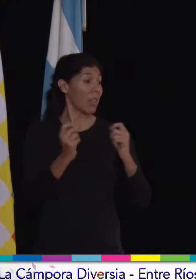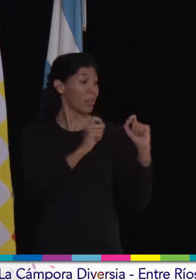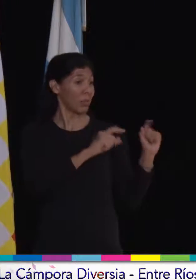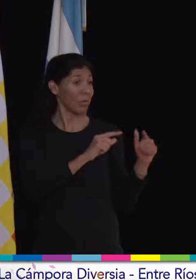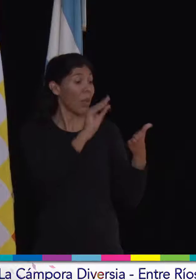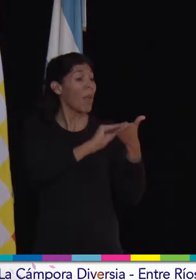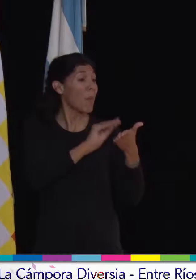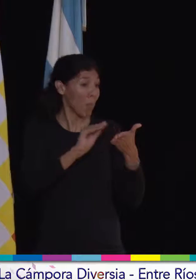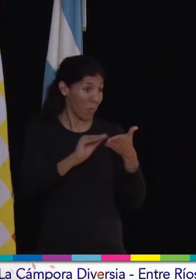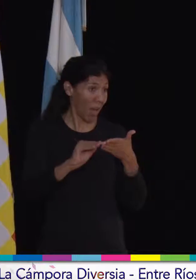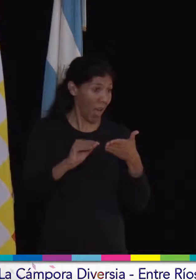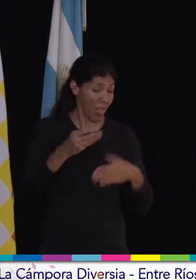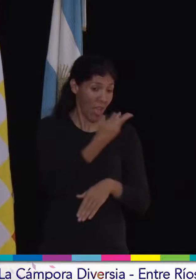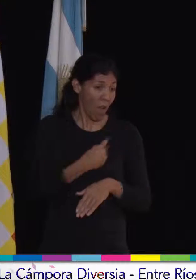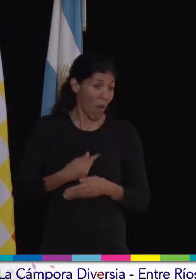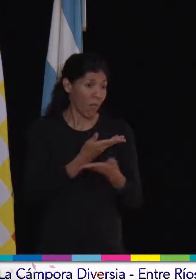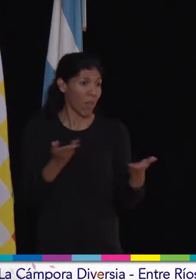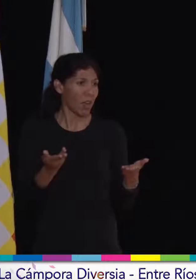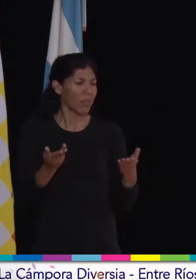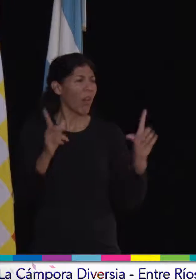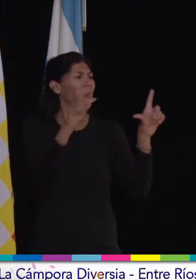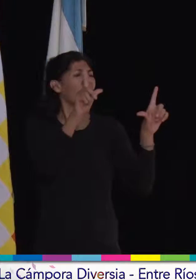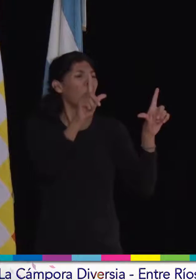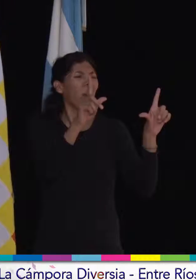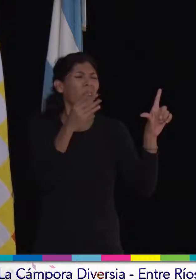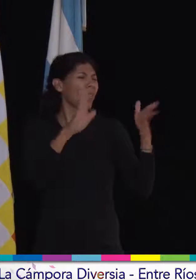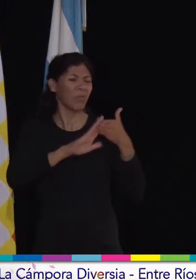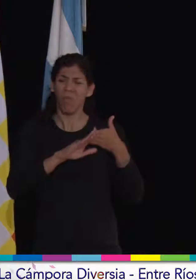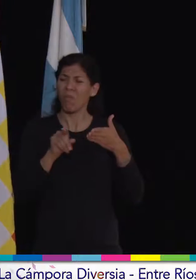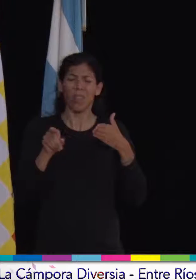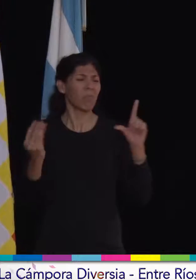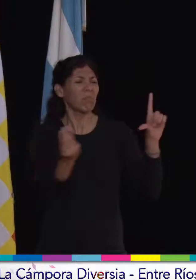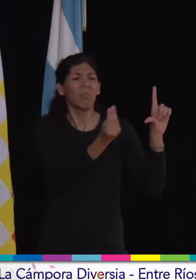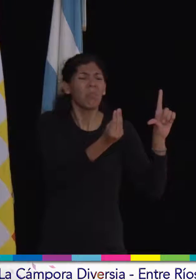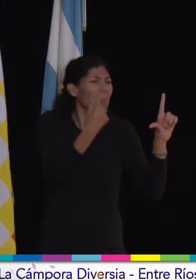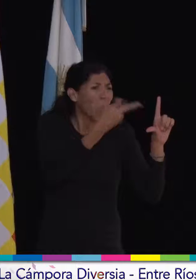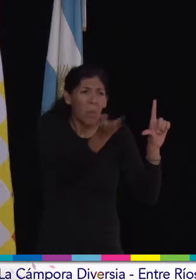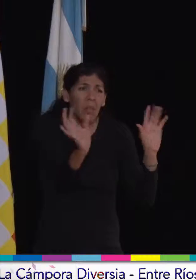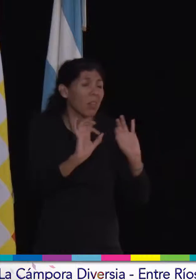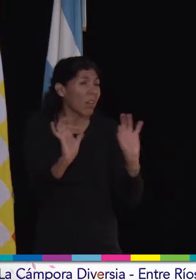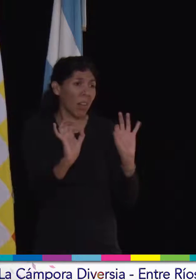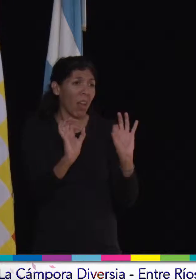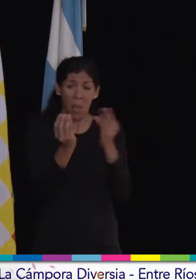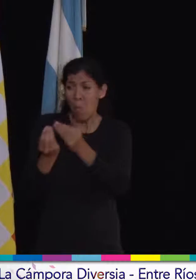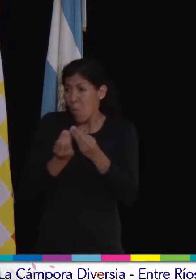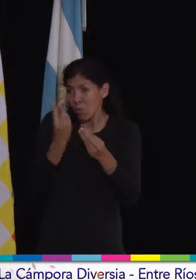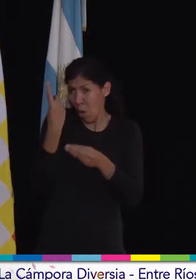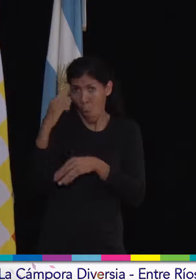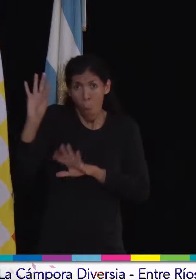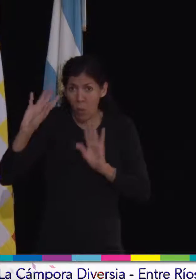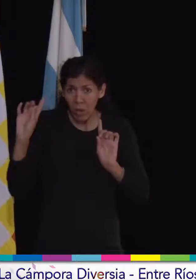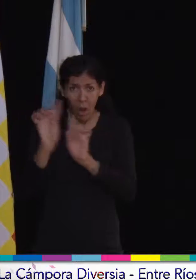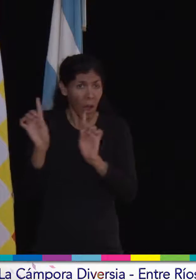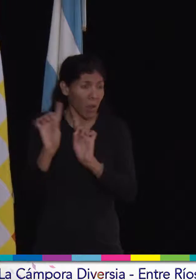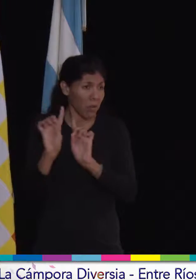estatal. Los medios nunca nombran esos. Y hay muchas. No soy la única. Somos mujeres formadas.